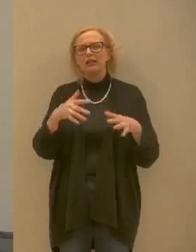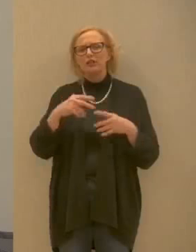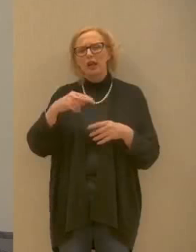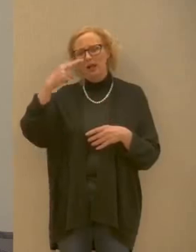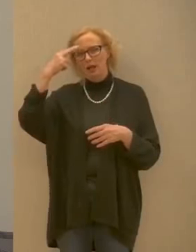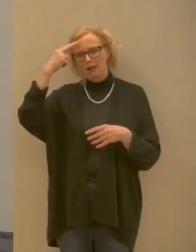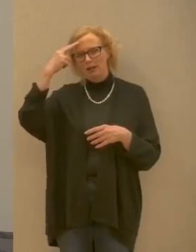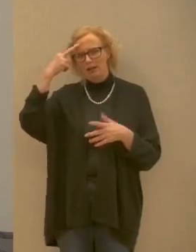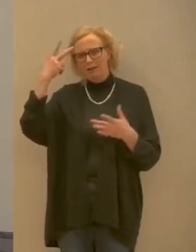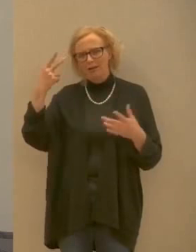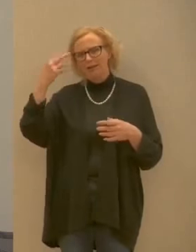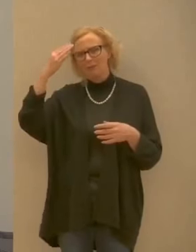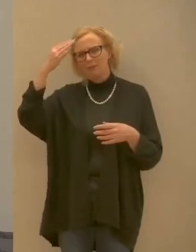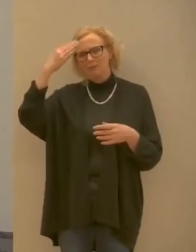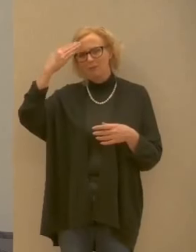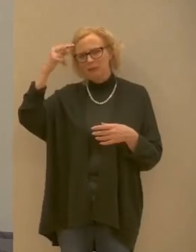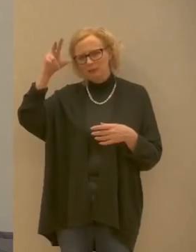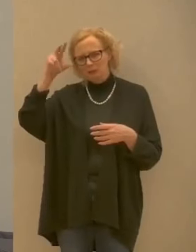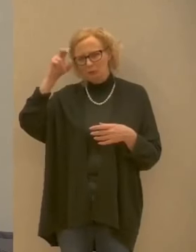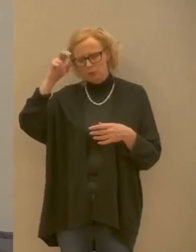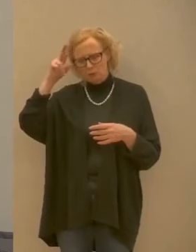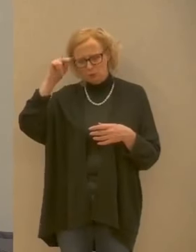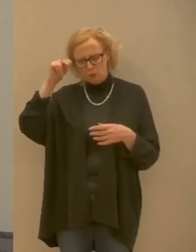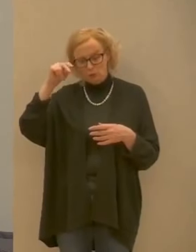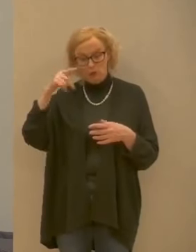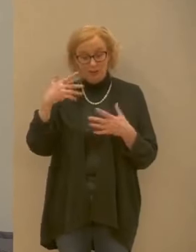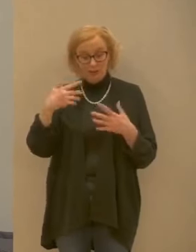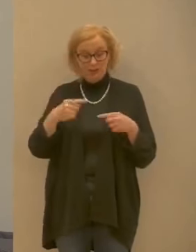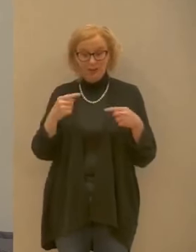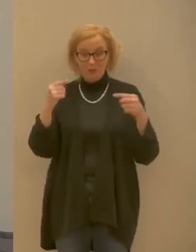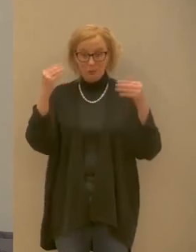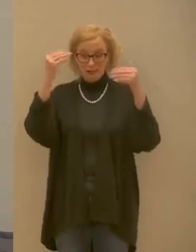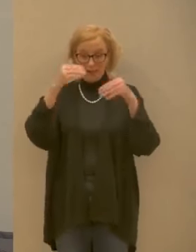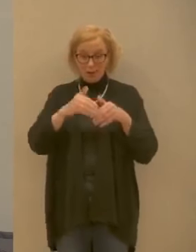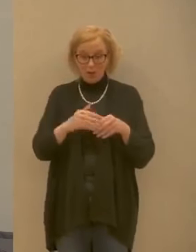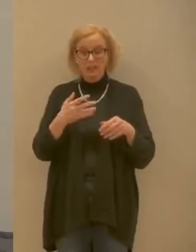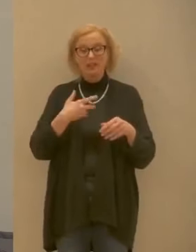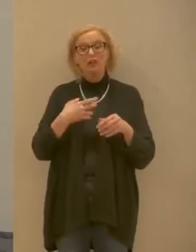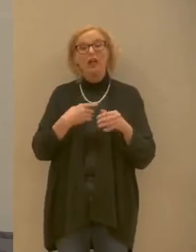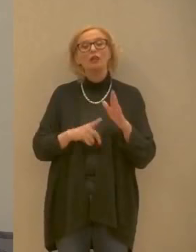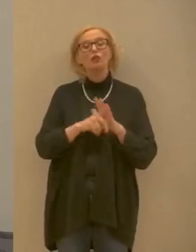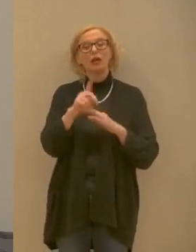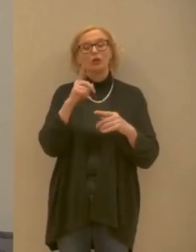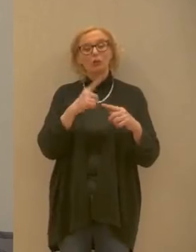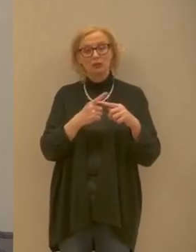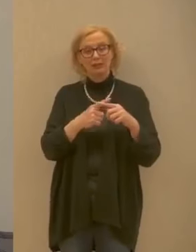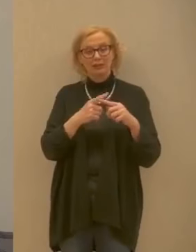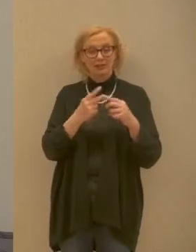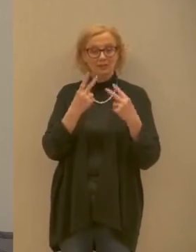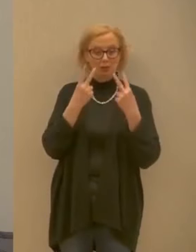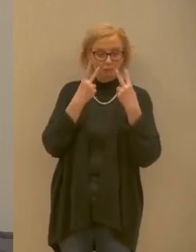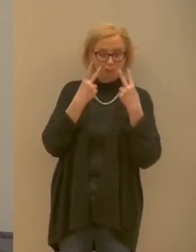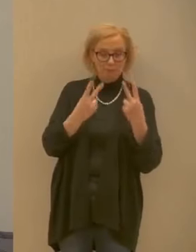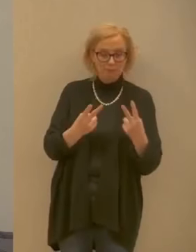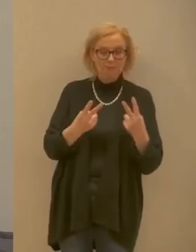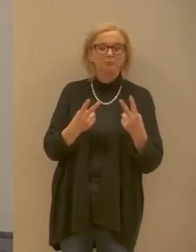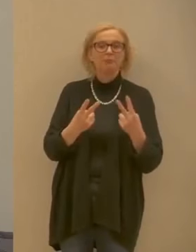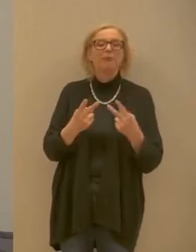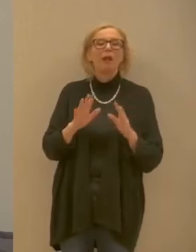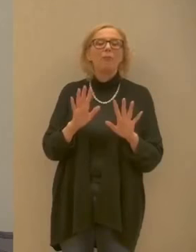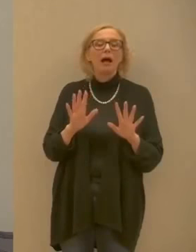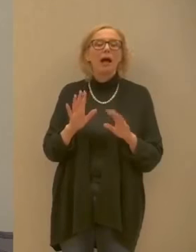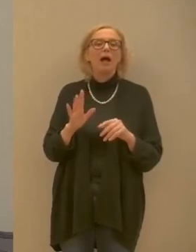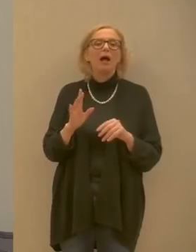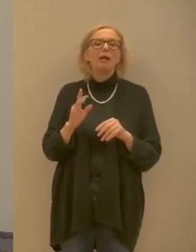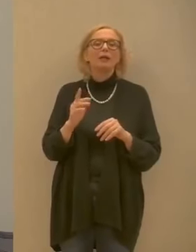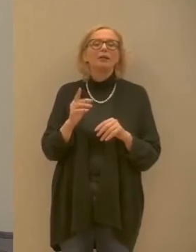hanno avuto la risposta positiva questa notte altrimenti registreremmo soltanto i due unici